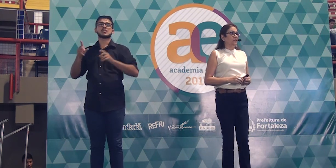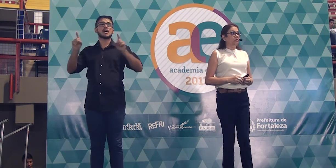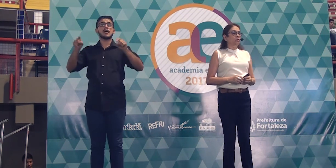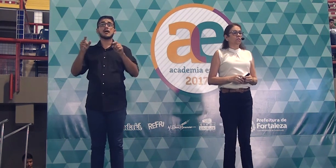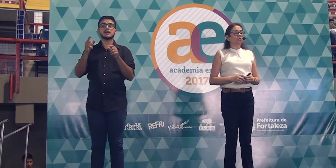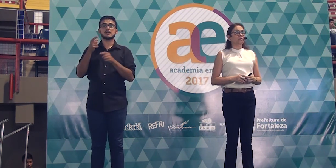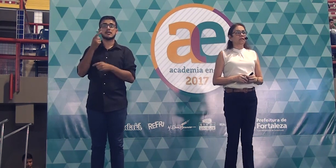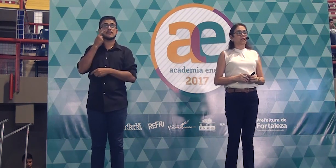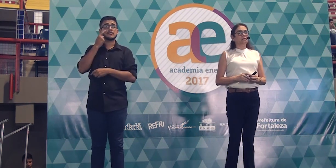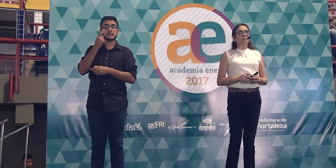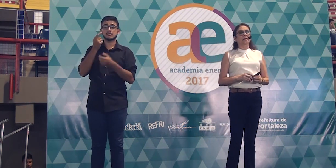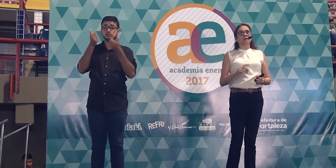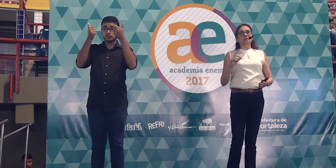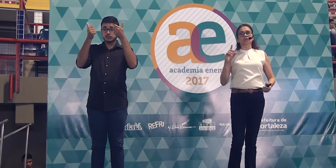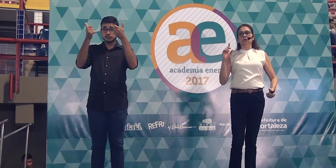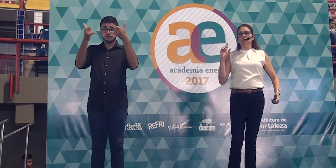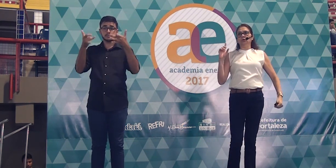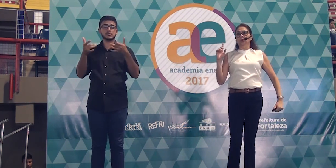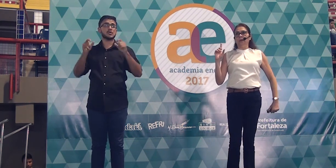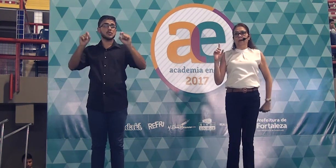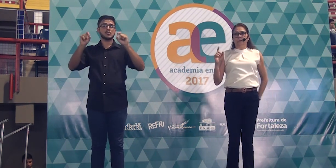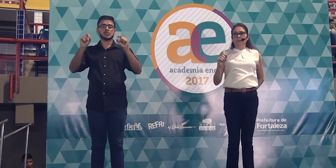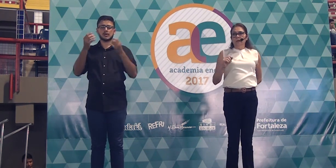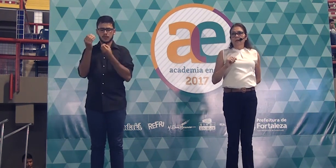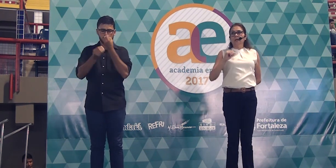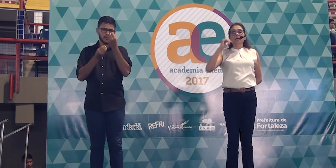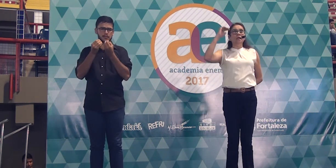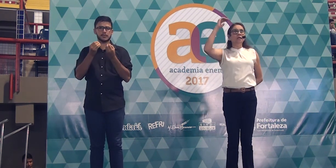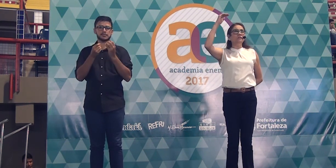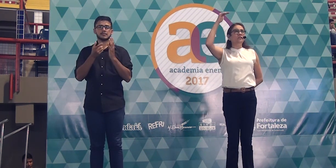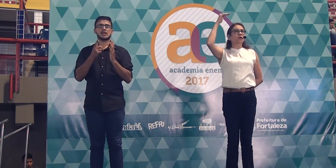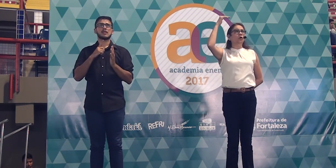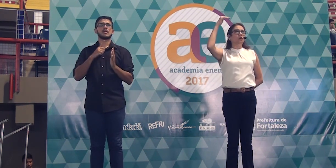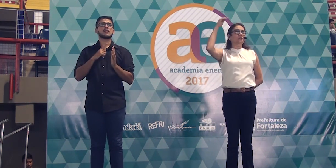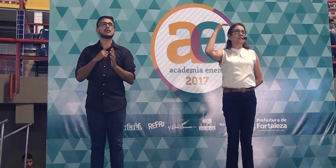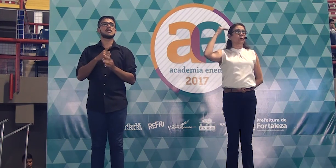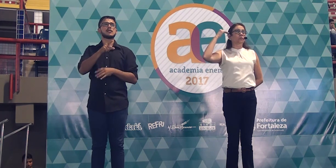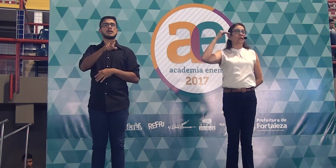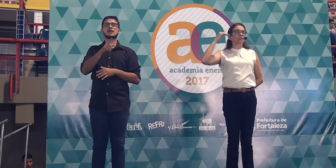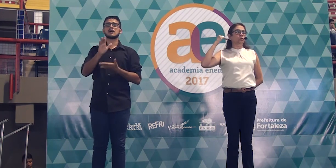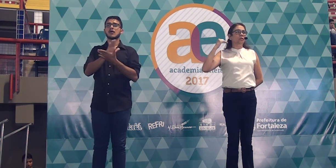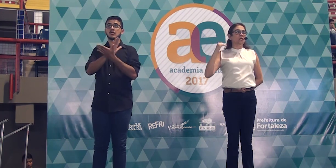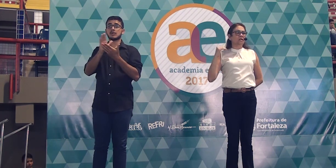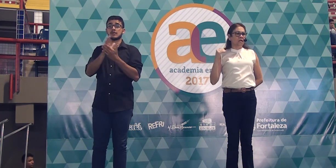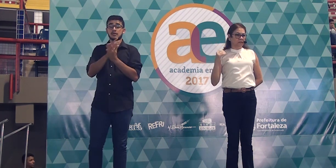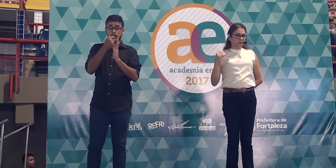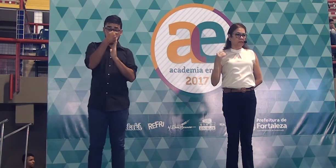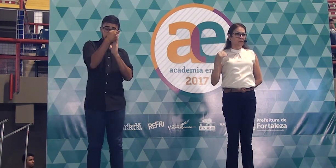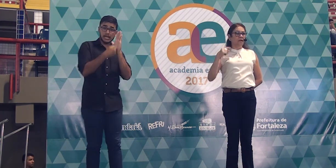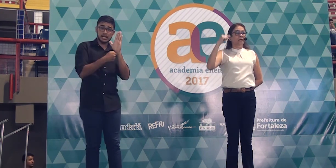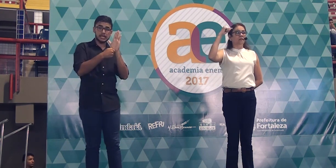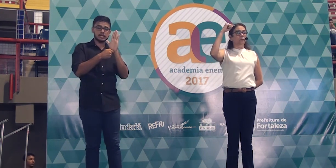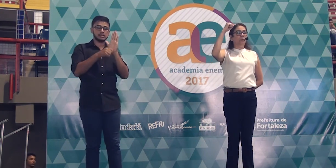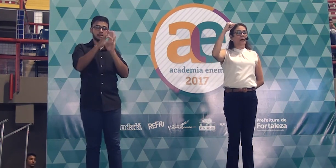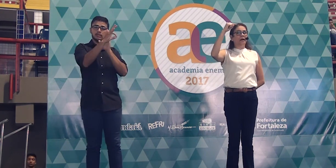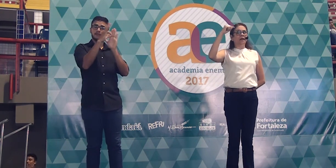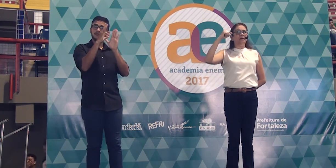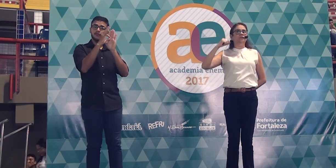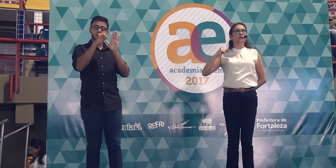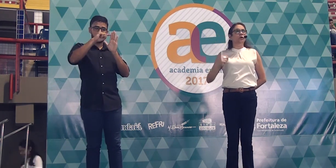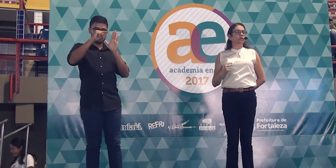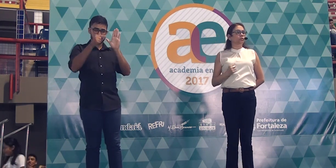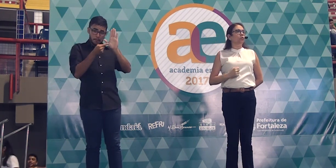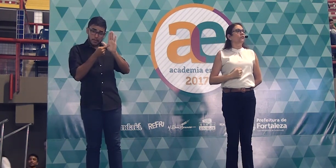observações dizem respeito à estrutura. Quem ficou saltando linhas entre um